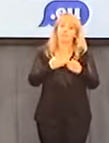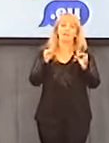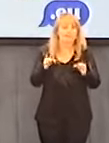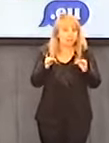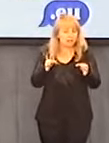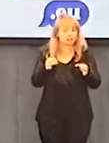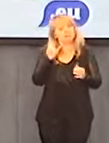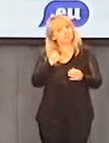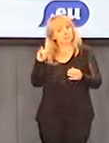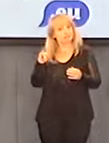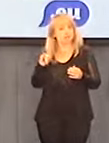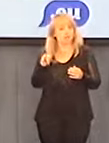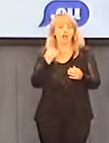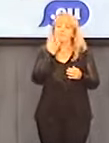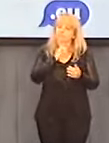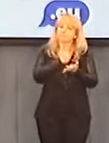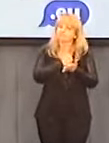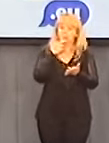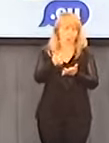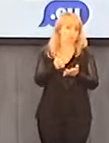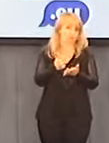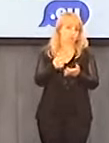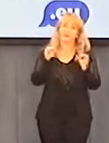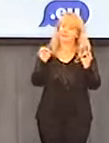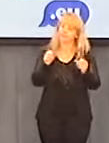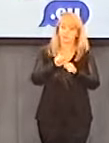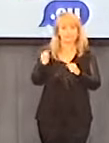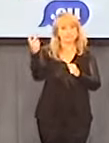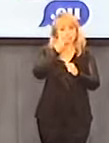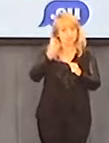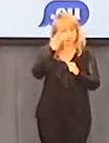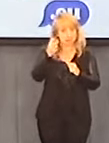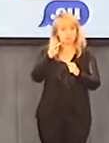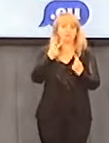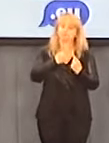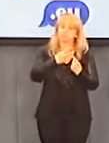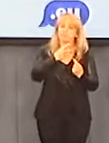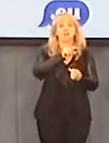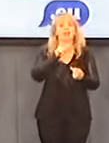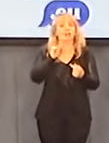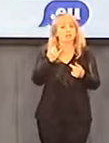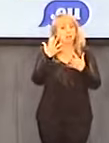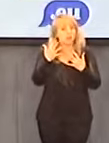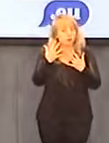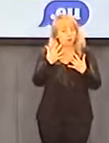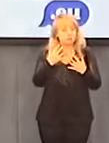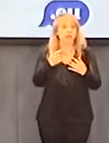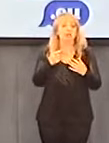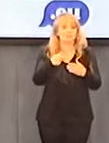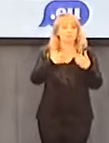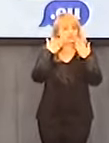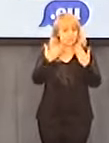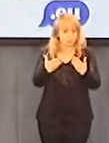dziwić, że w tej chwili jest tak duże zainteresowanie mediów. My mediom wszystkim serdecznie dziękujemy za to